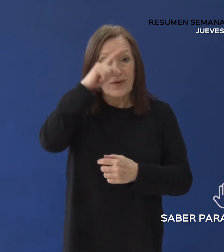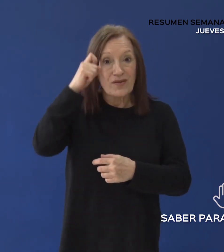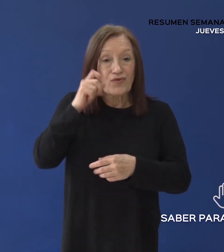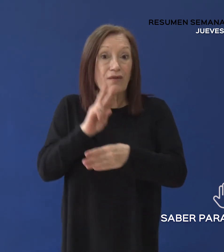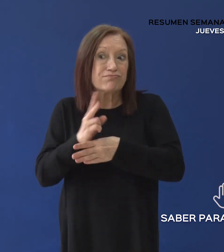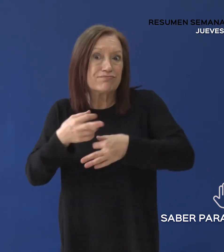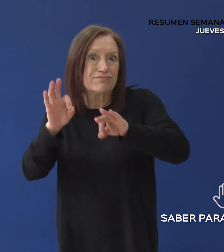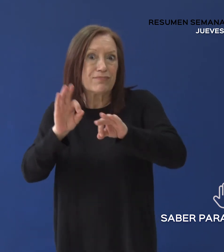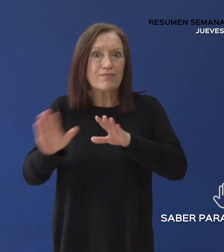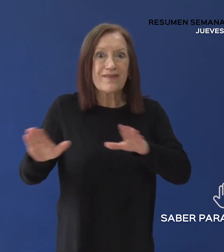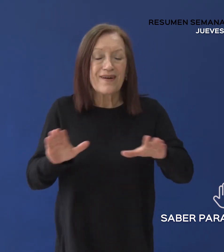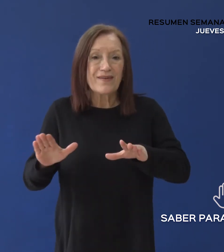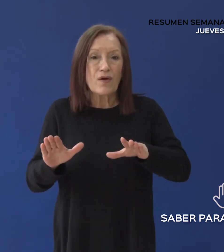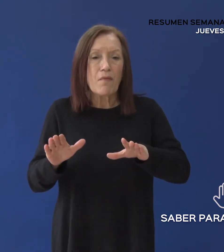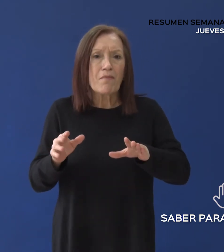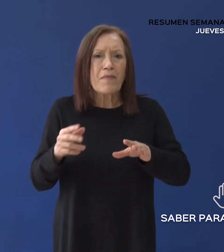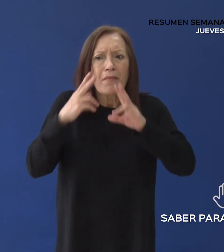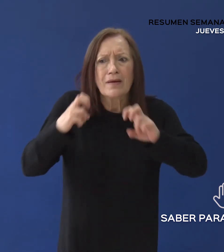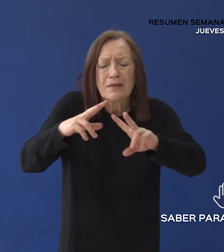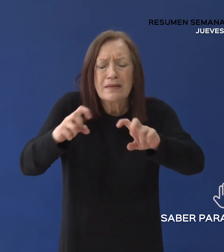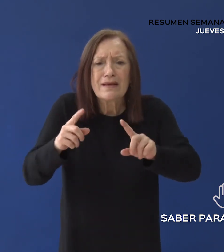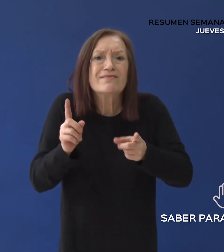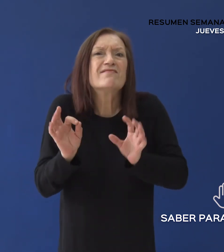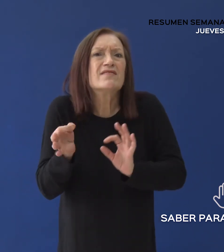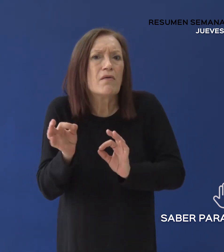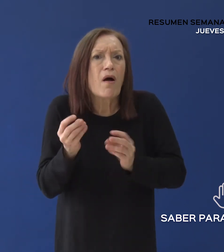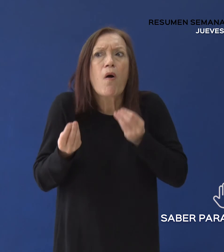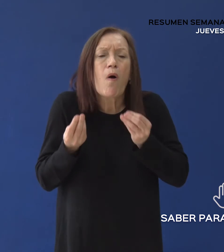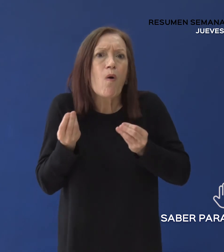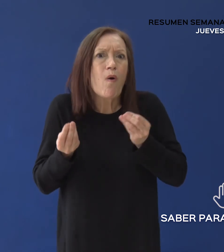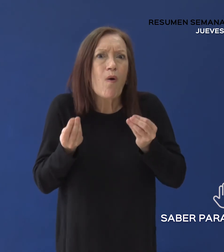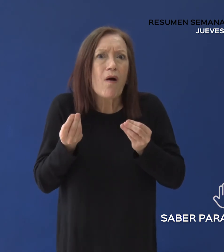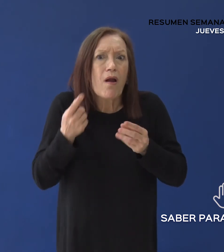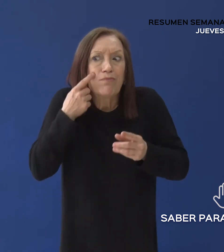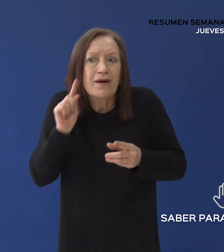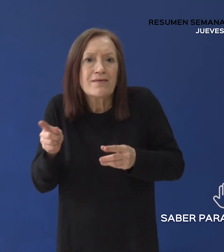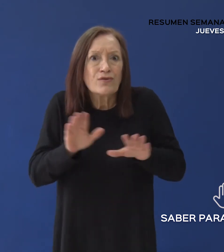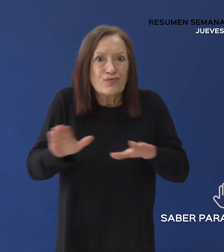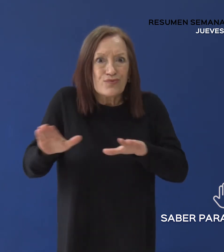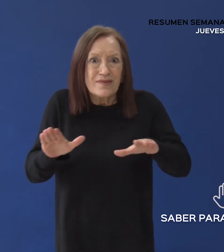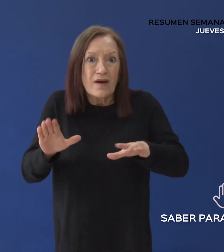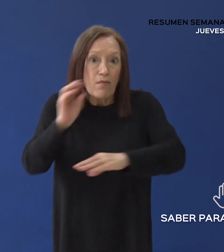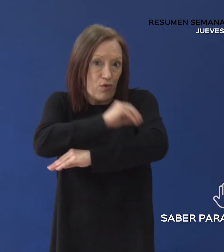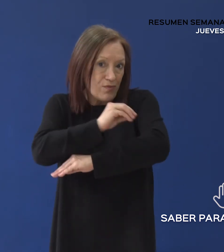Sísmica en pos de analizar y estudiar las amenazas sísmicas que sufre la provincia.